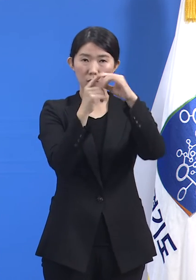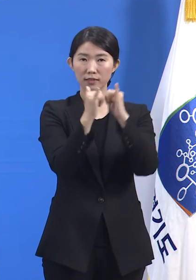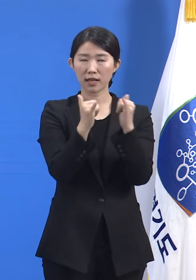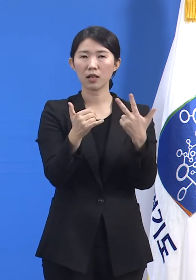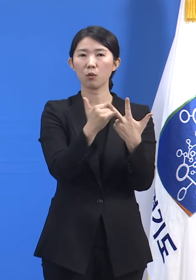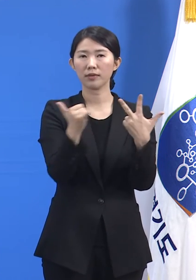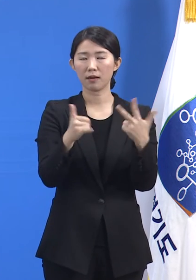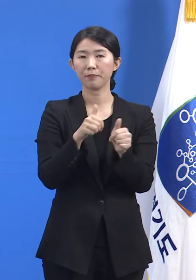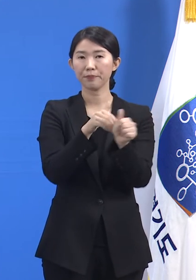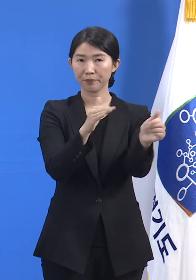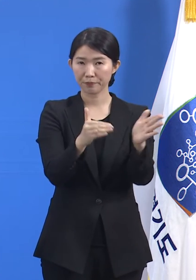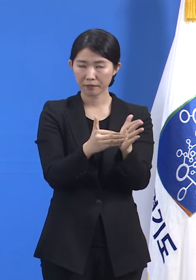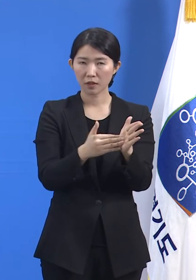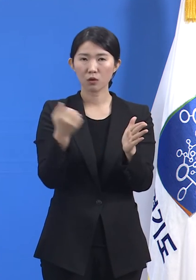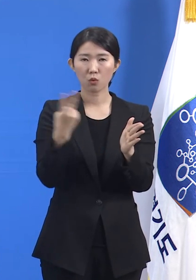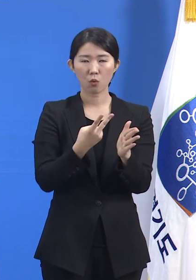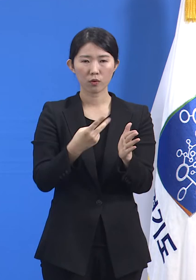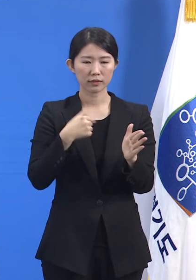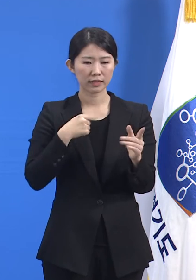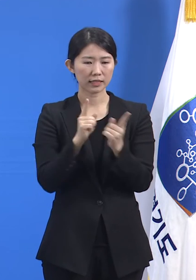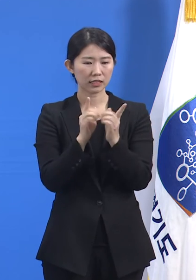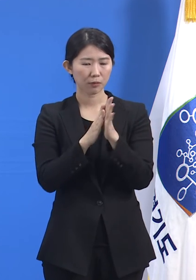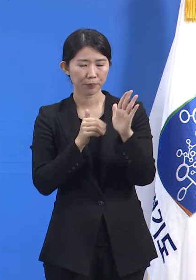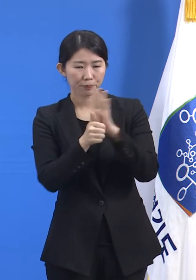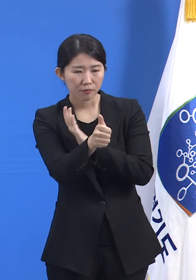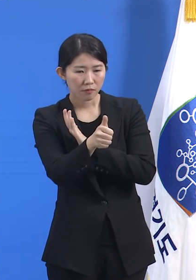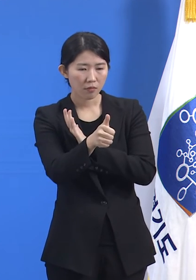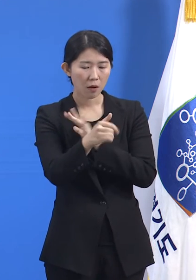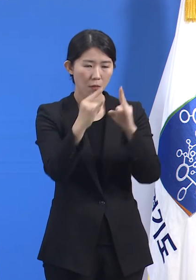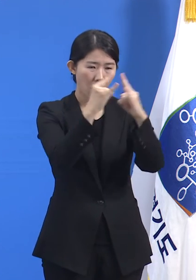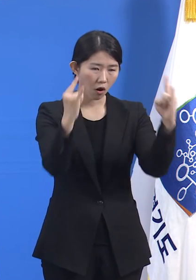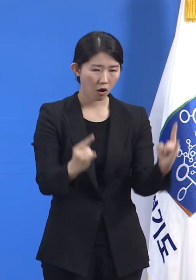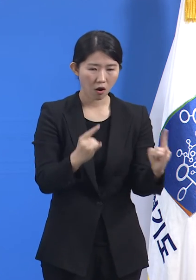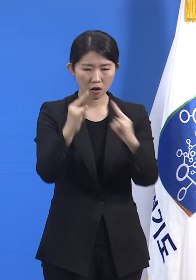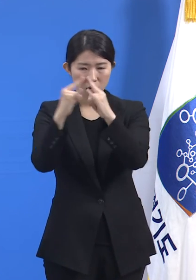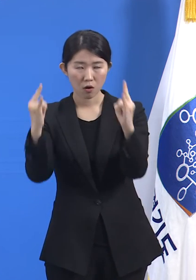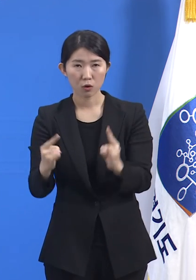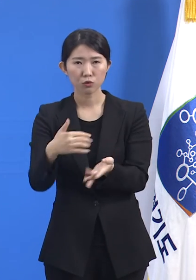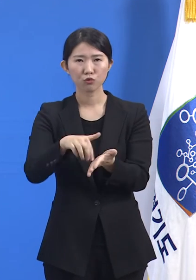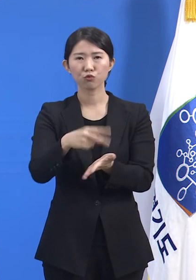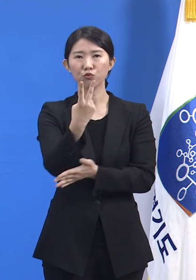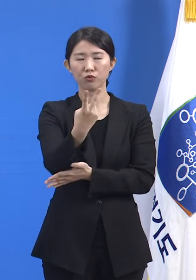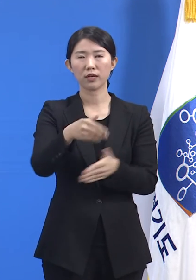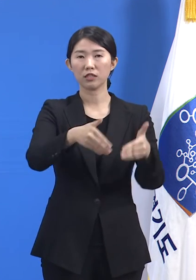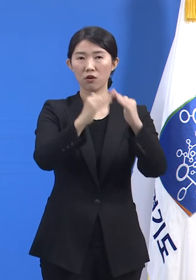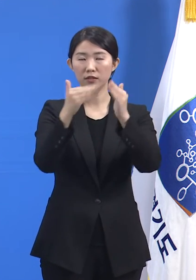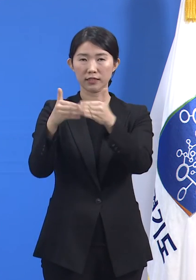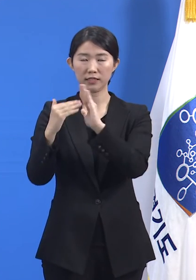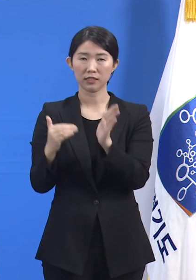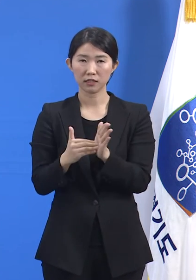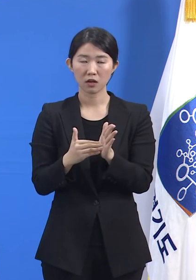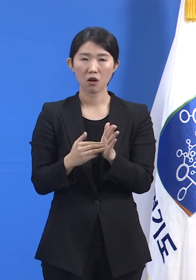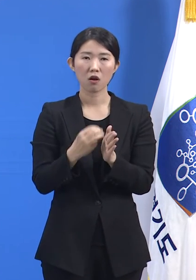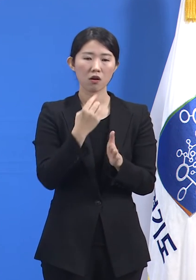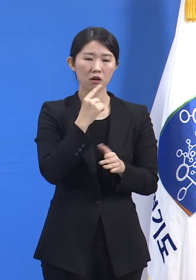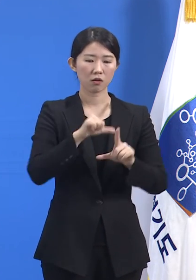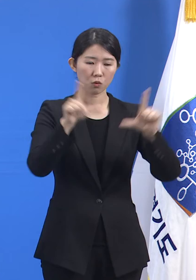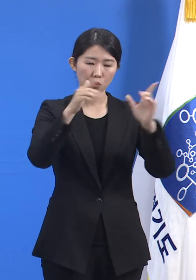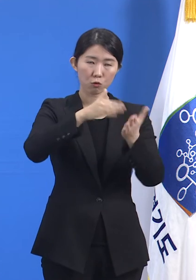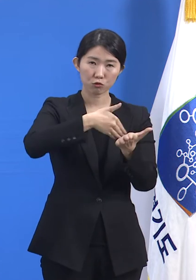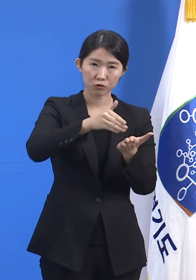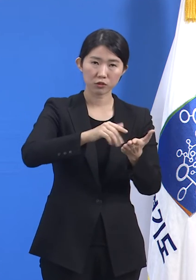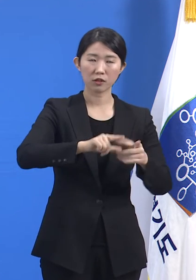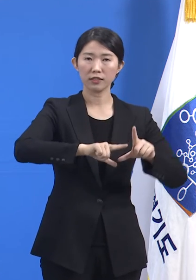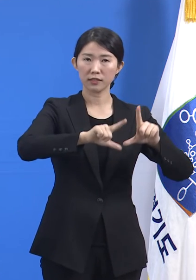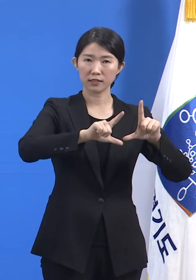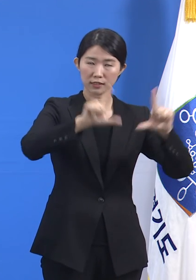현장 기동 임시선별검사소 2개소를 설치하여 동두천의 산단과 양주, 포천 등